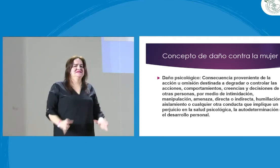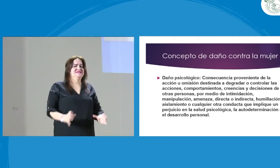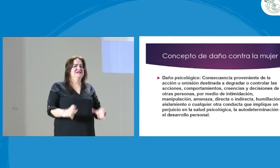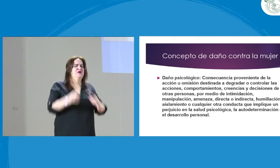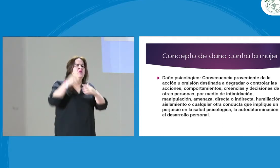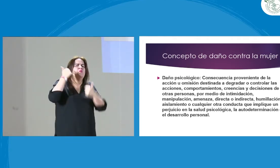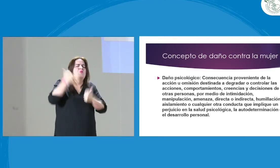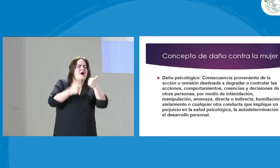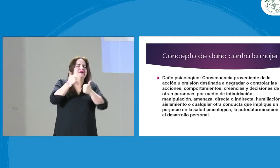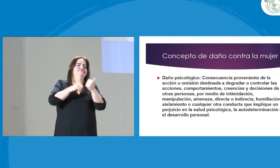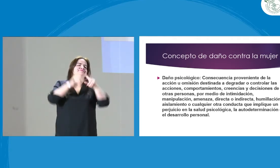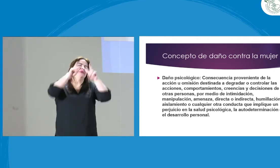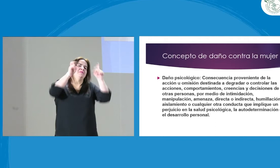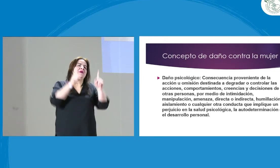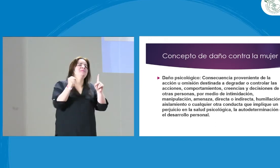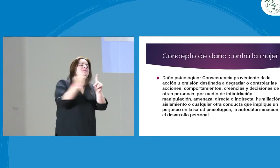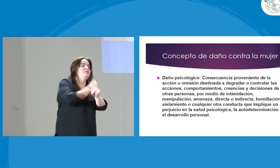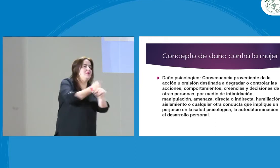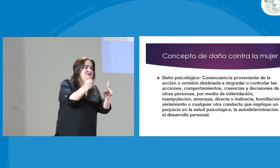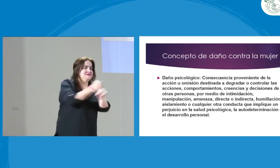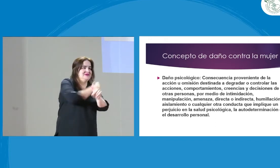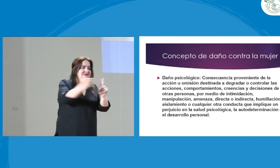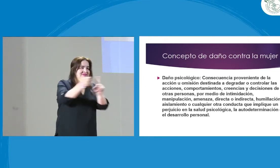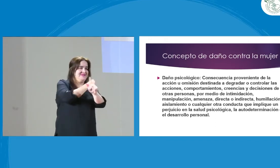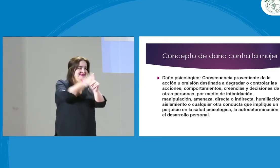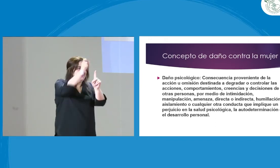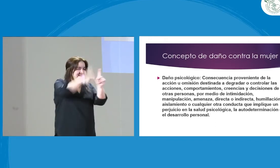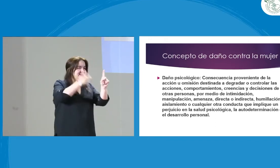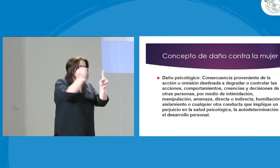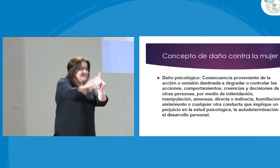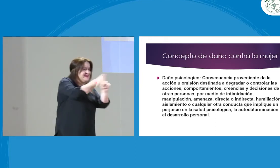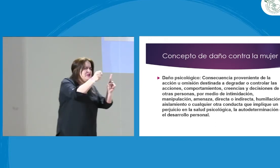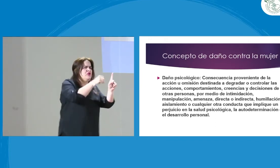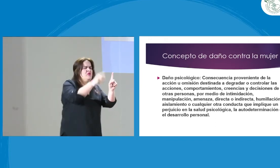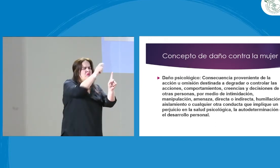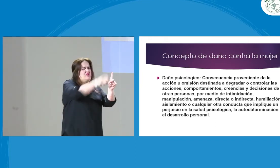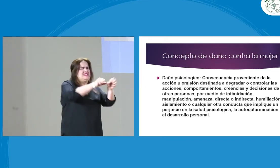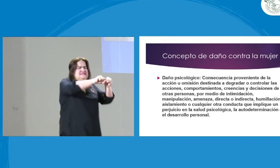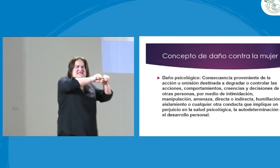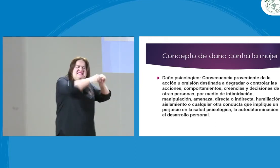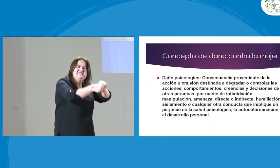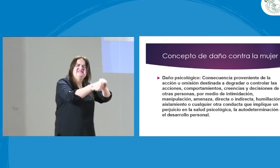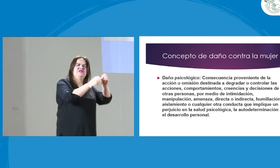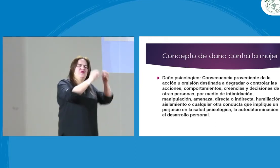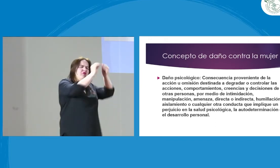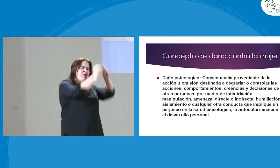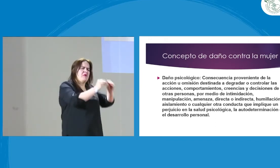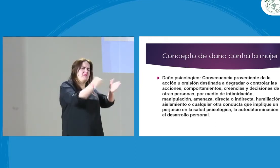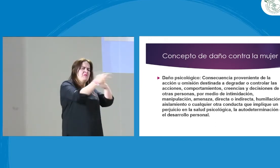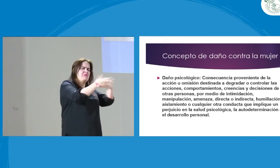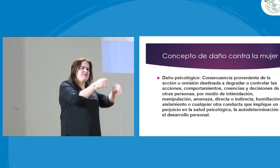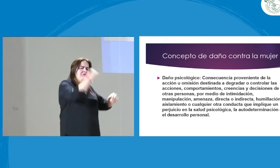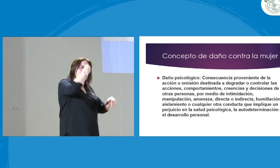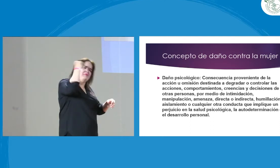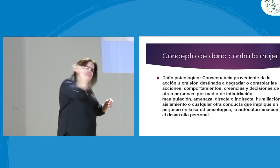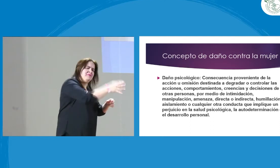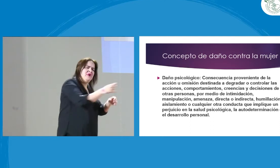Entonces, también vamos al otro concepto que es el daño de violencia física. Entonces, son las